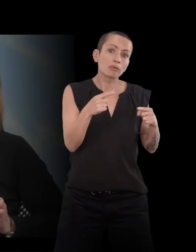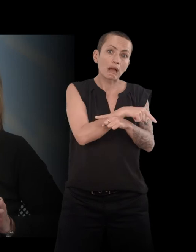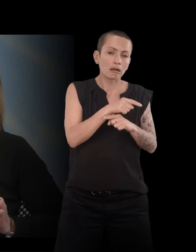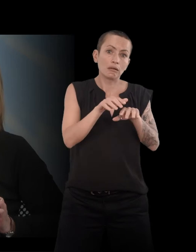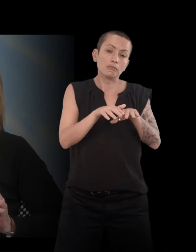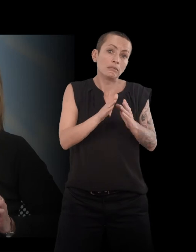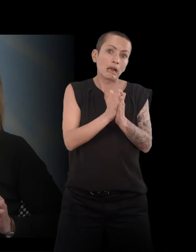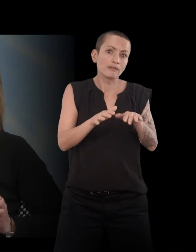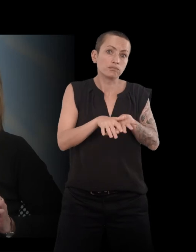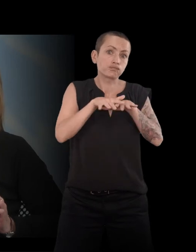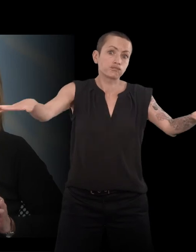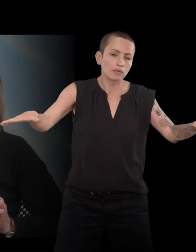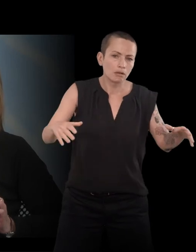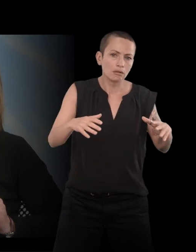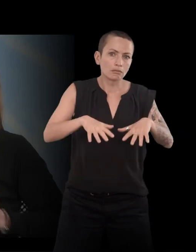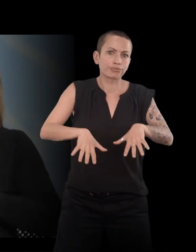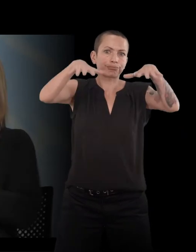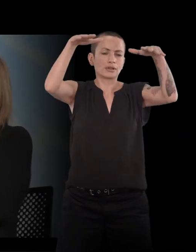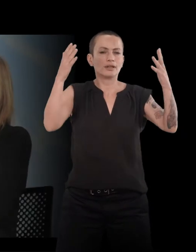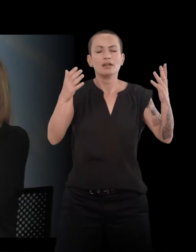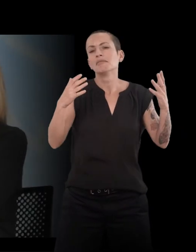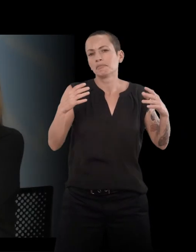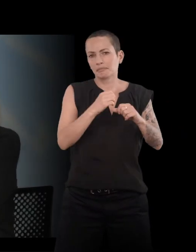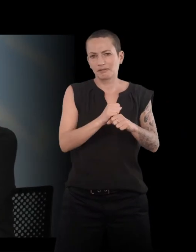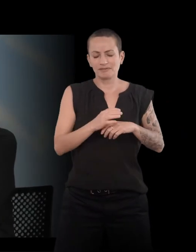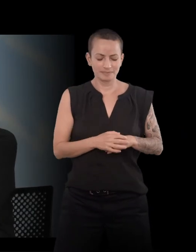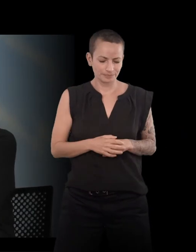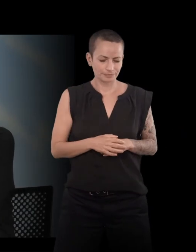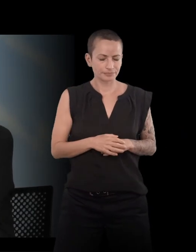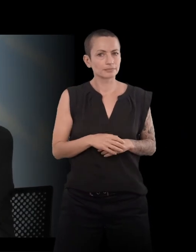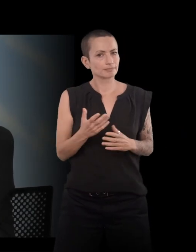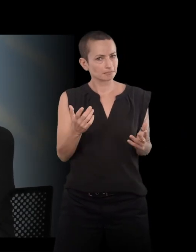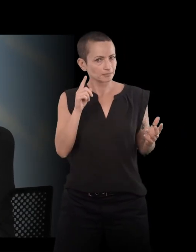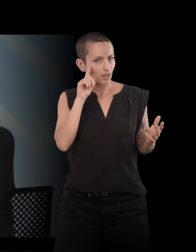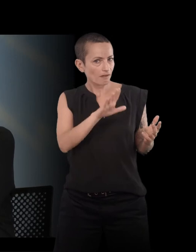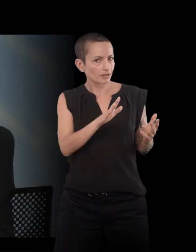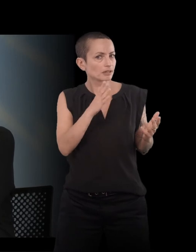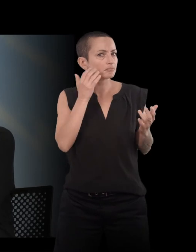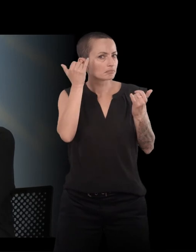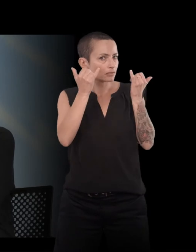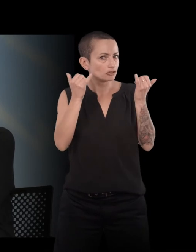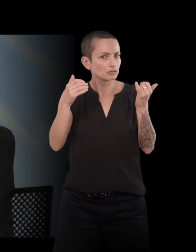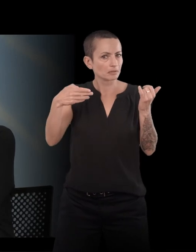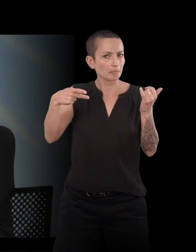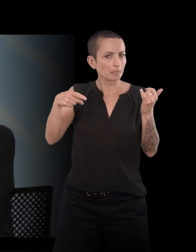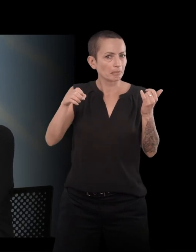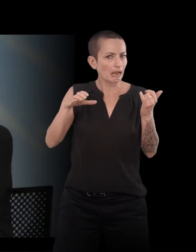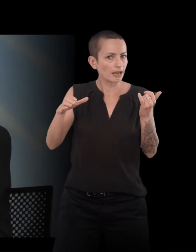Et puis voilà. Est-ce que vous pensez que si vous n'avez pas incité, finalement, à écrire et